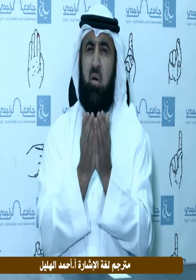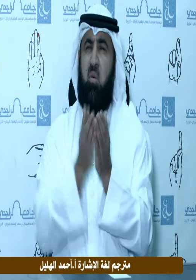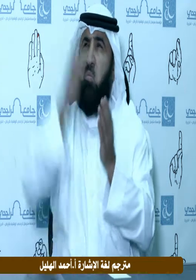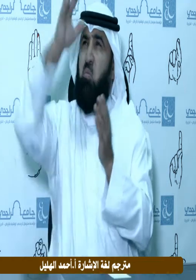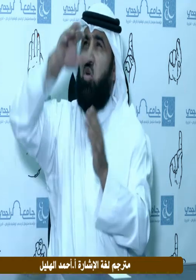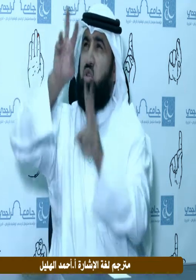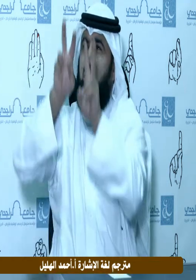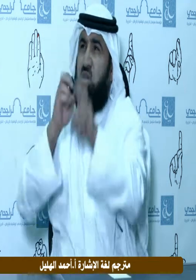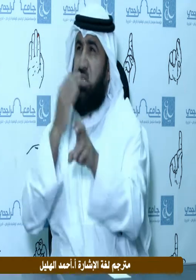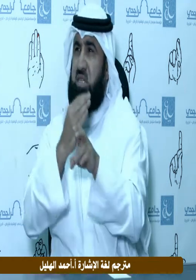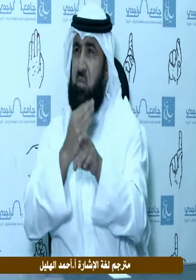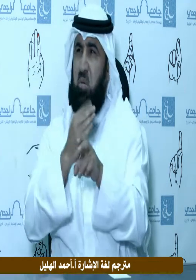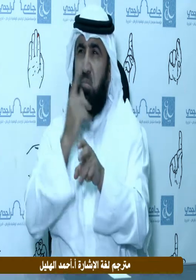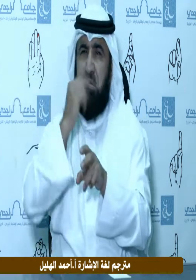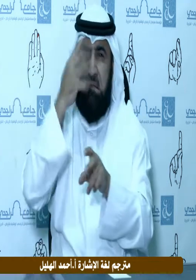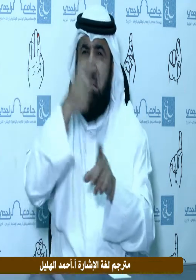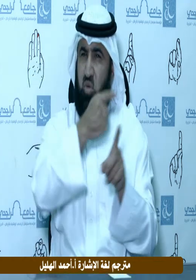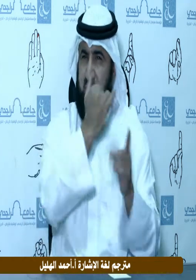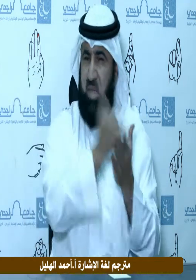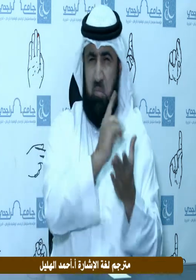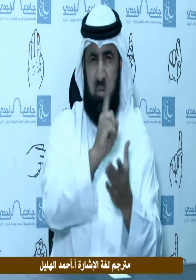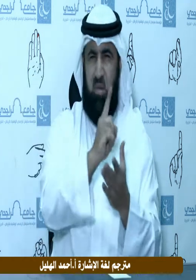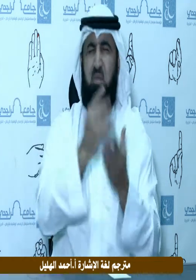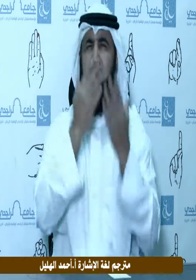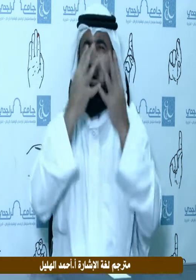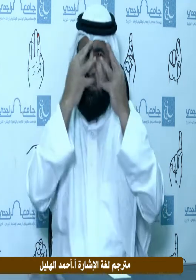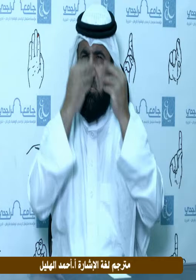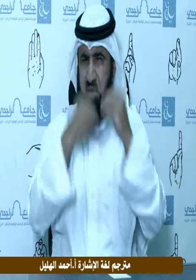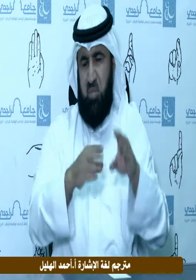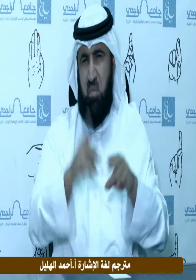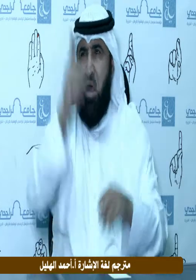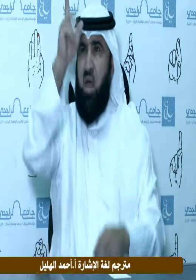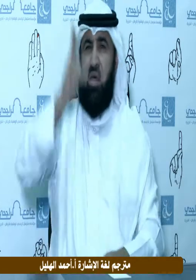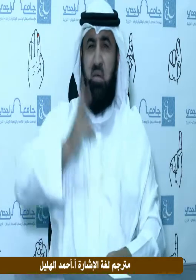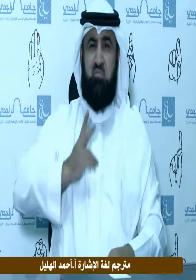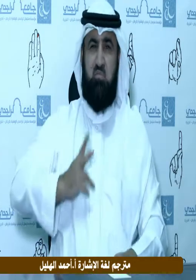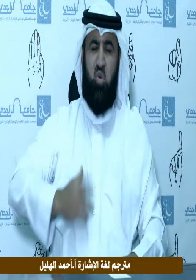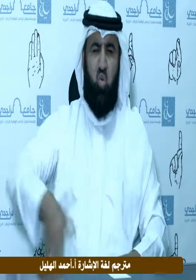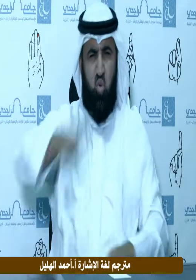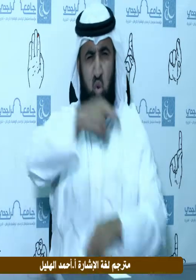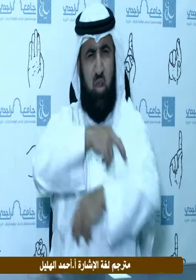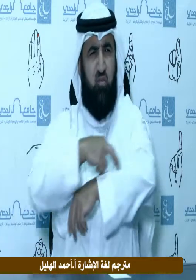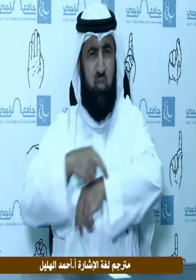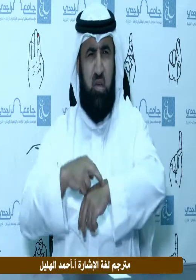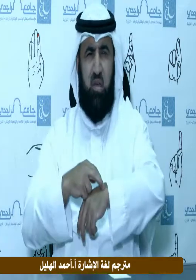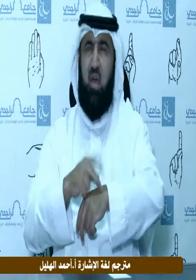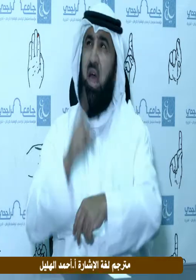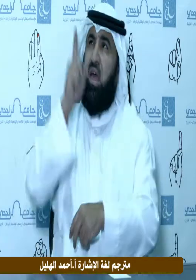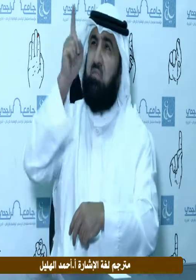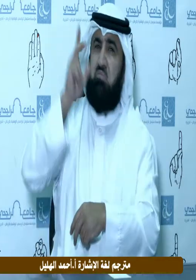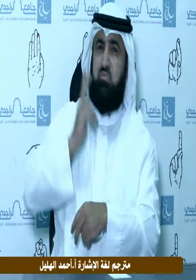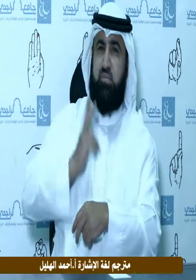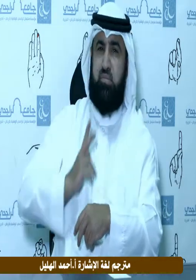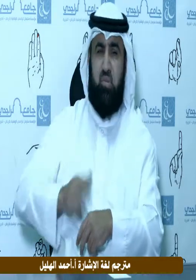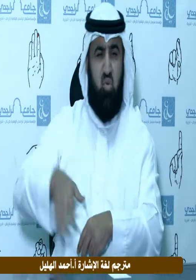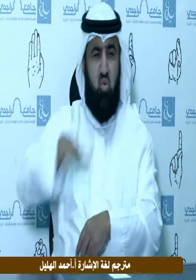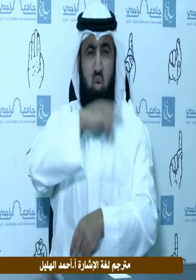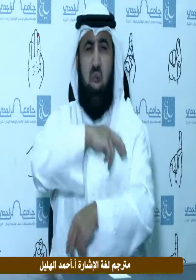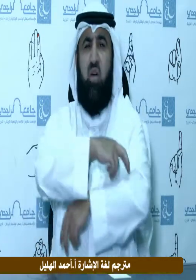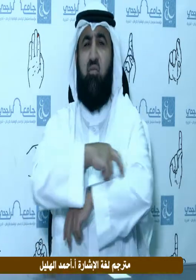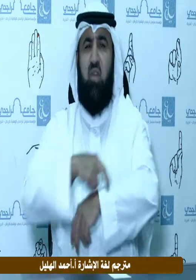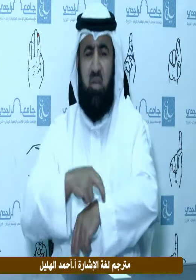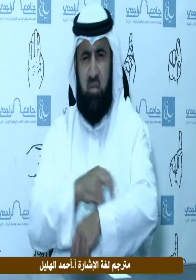بما فعل السفهاء منا أنت الغني ونحن الفقراء أنت الغني ونحن